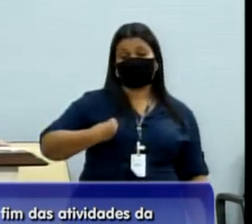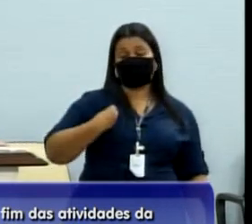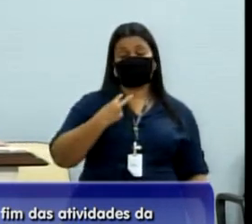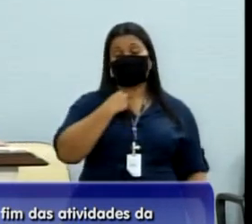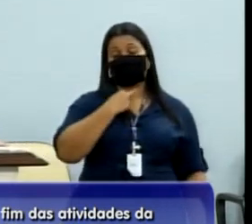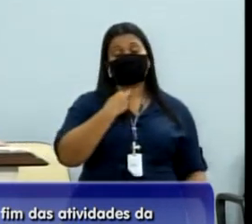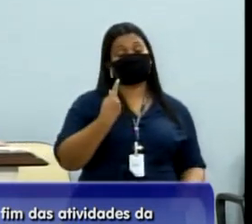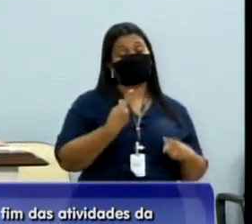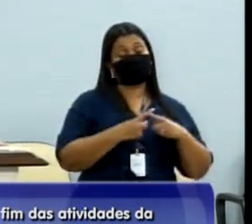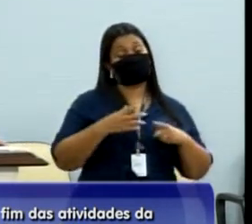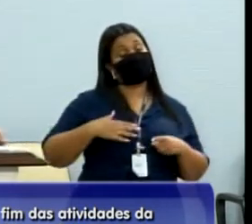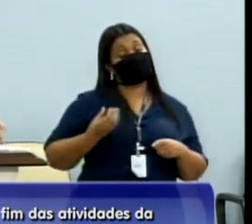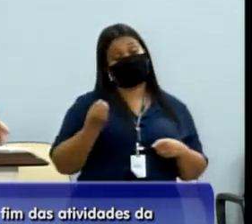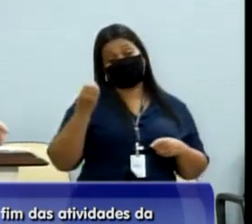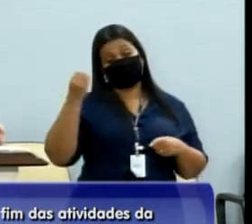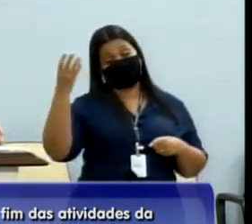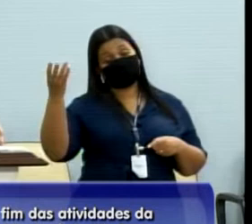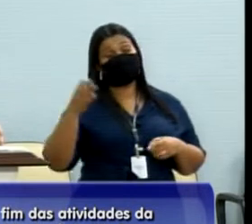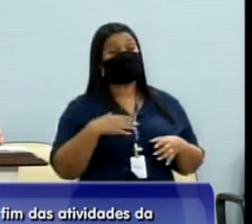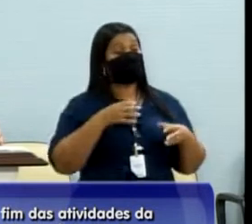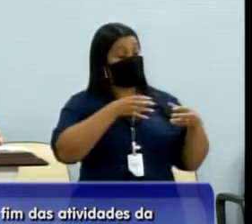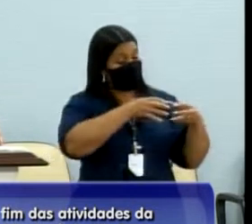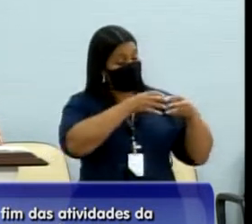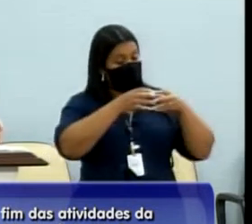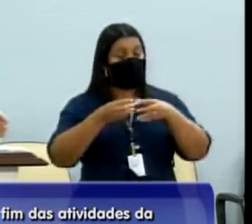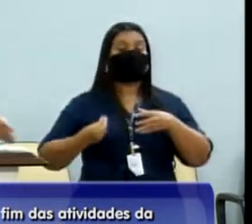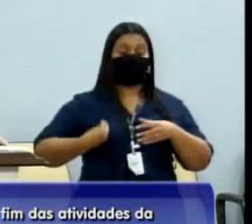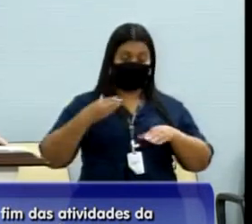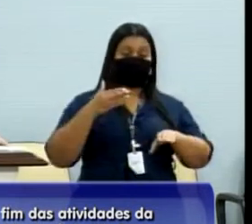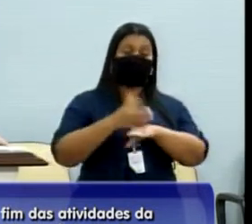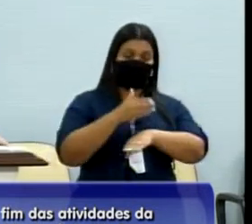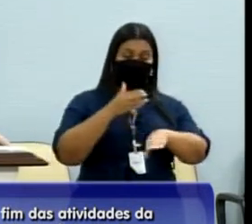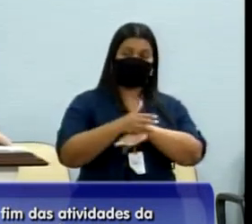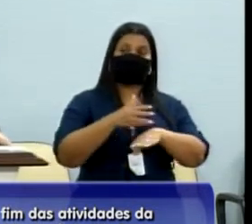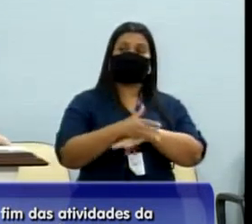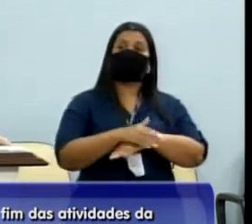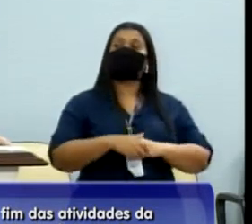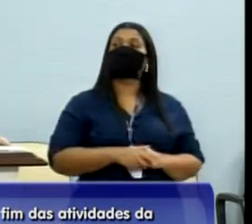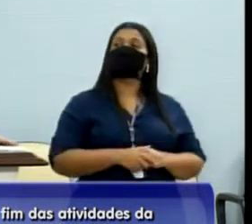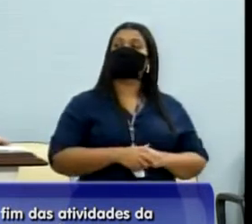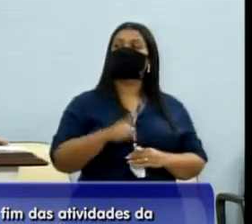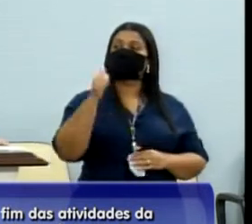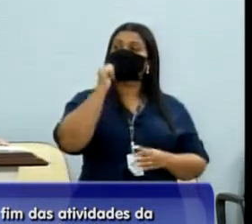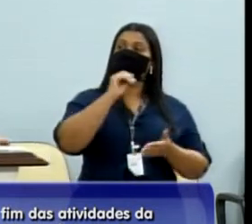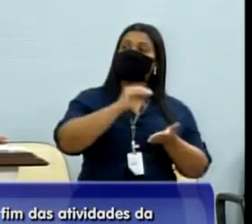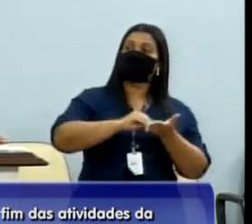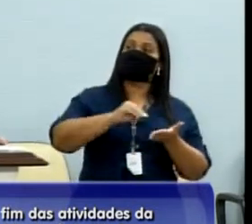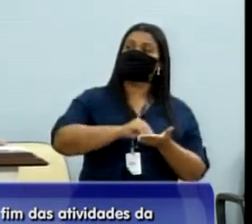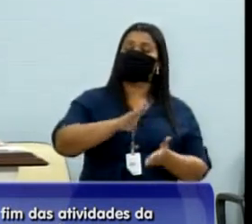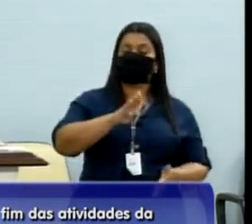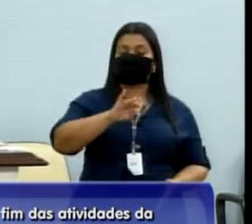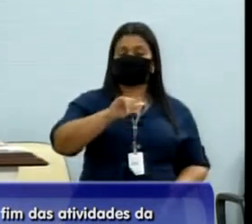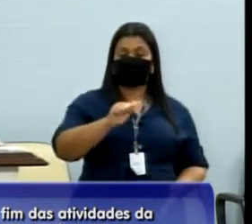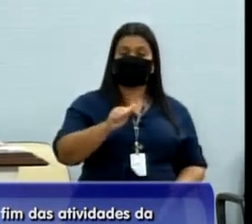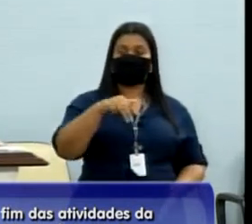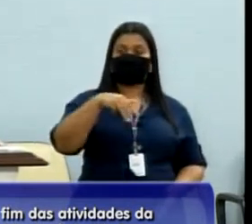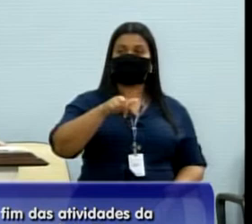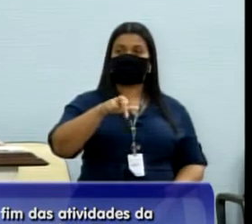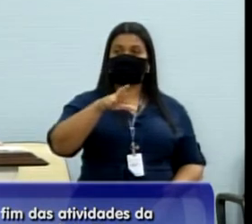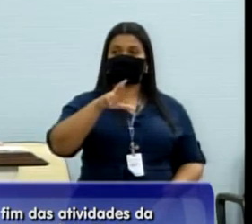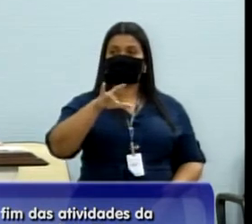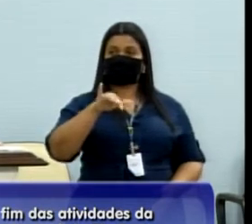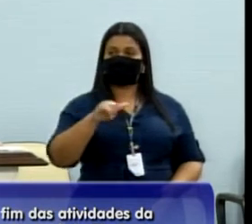estava viajando, mas minha equipe esteve, as minhas assessoras, a Bia e a Marcinha, participaram da